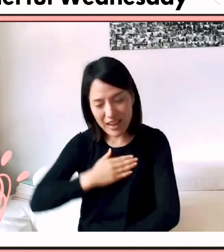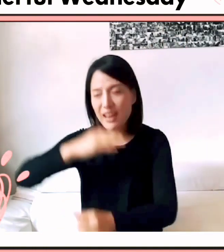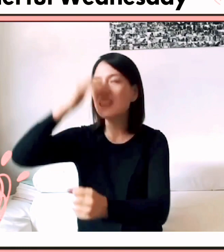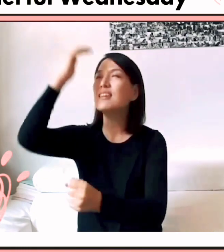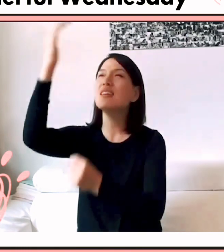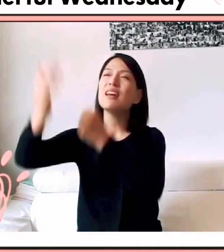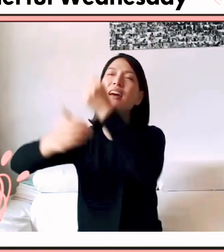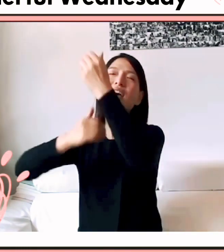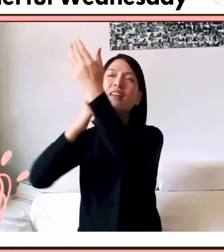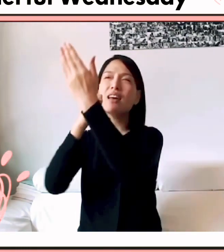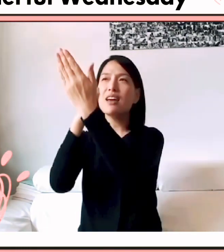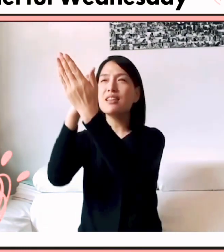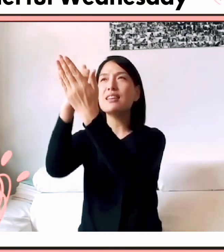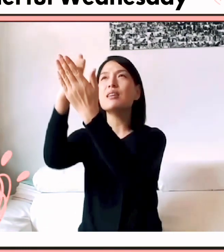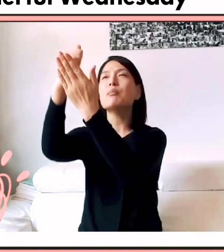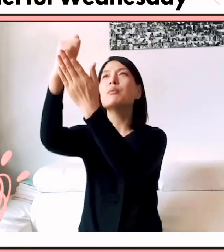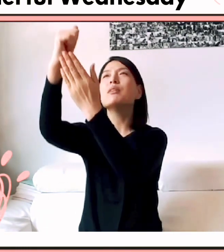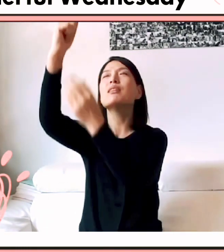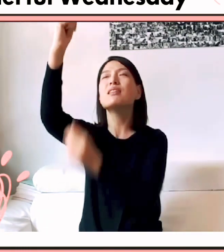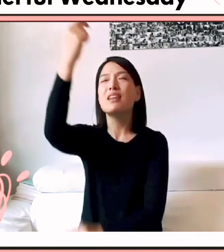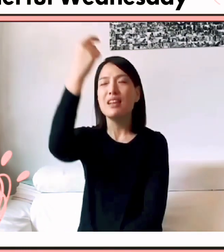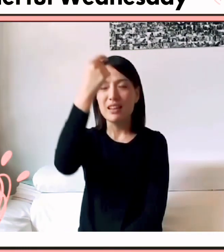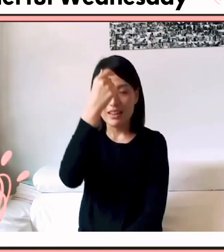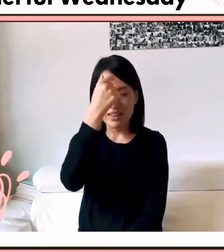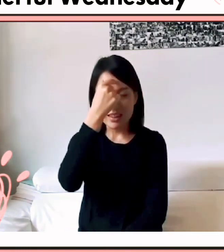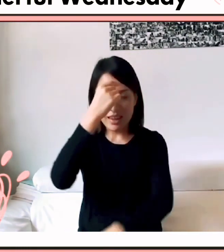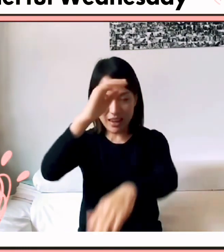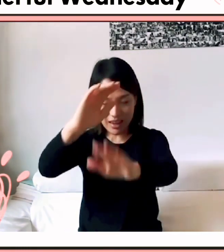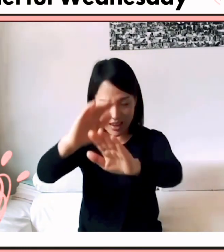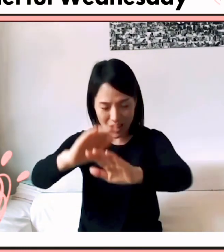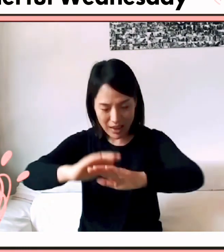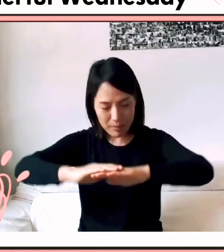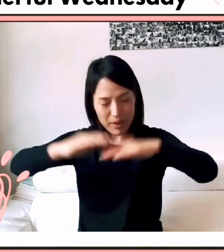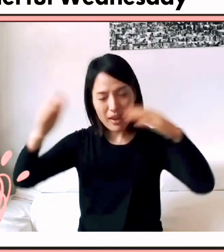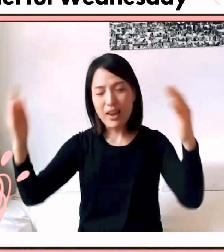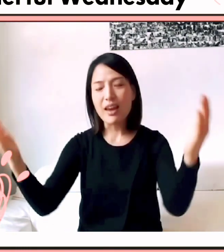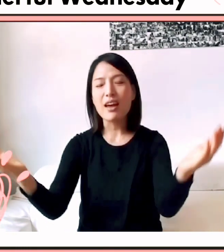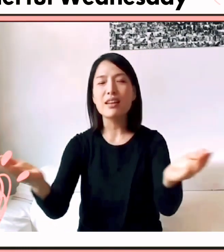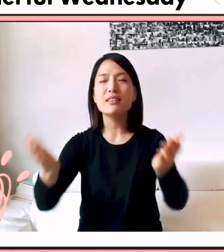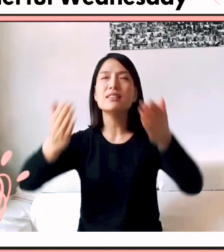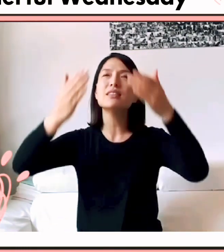나는 하나님을 예배하는